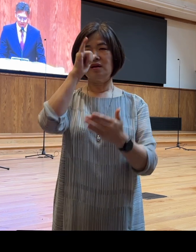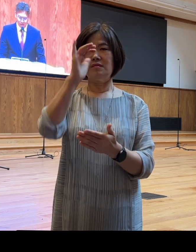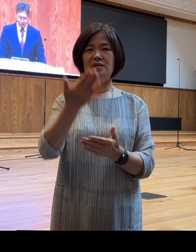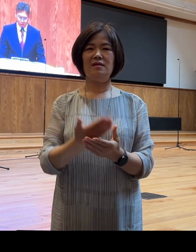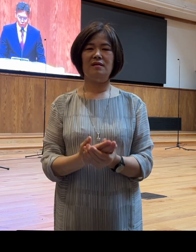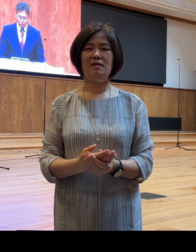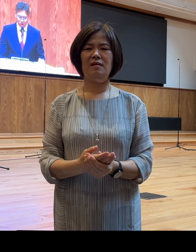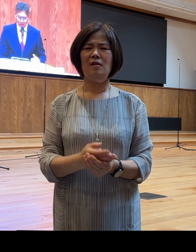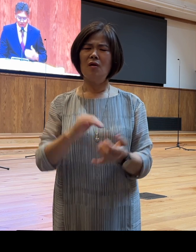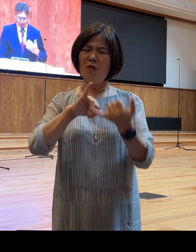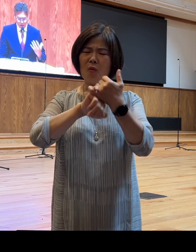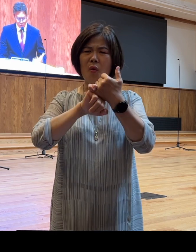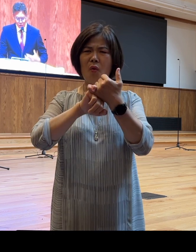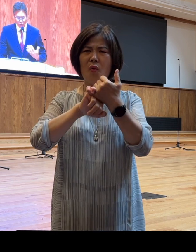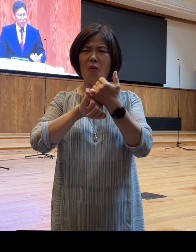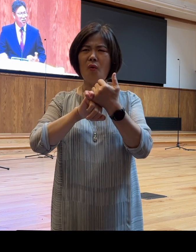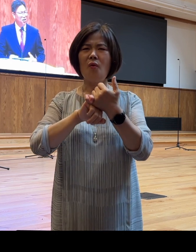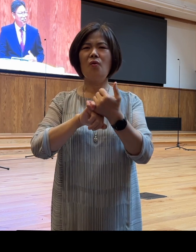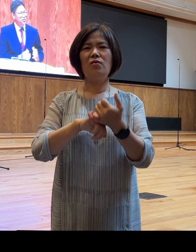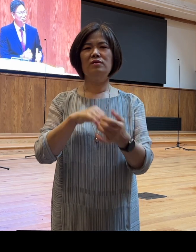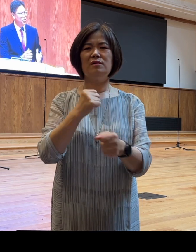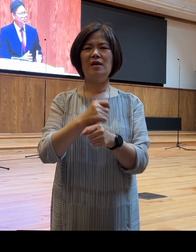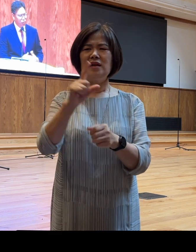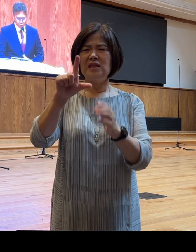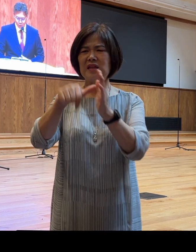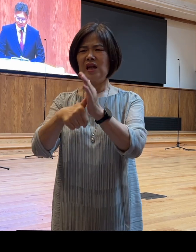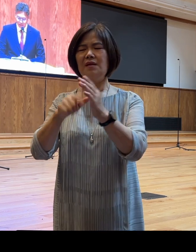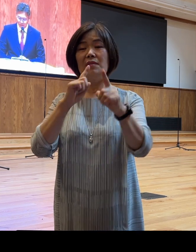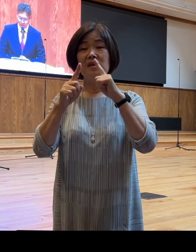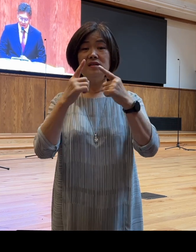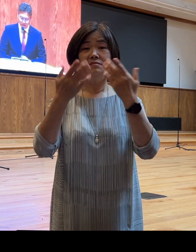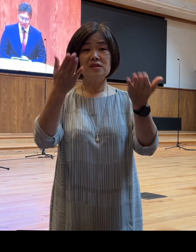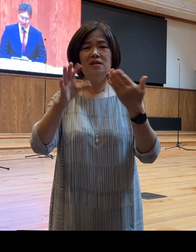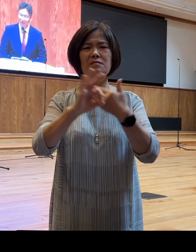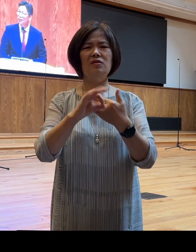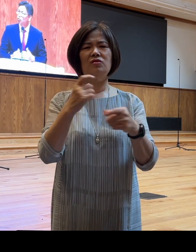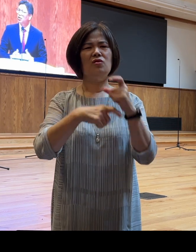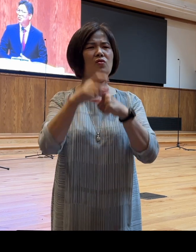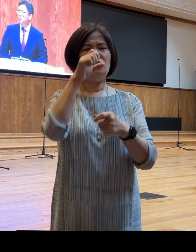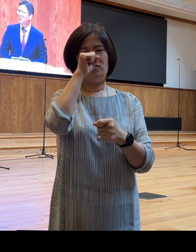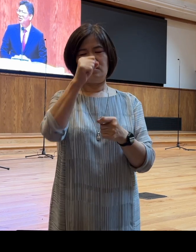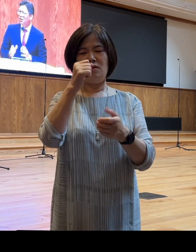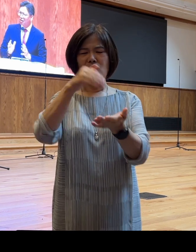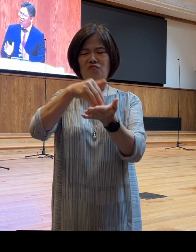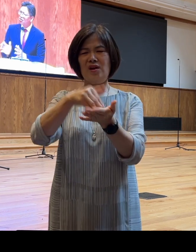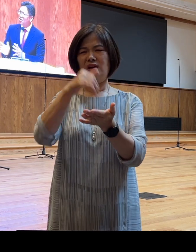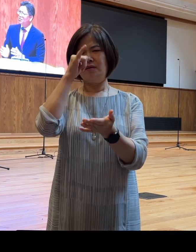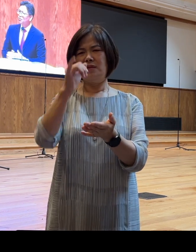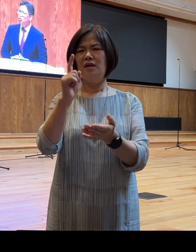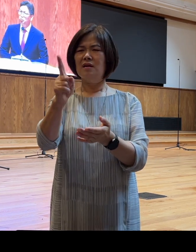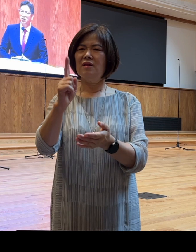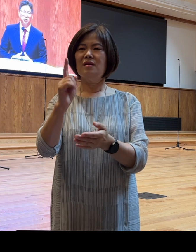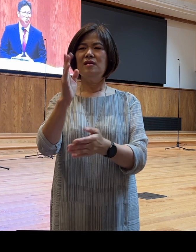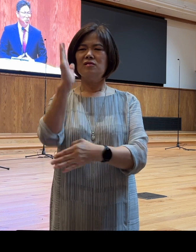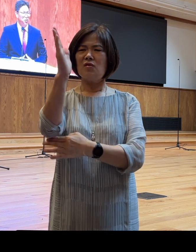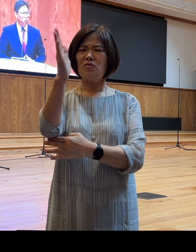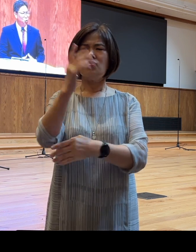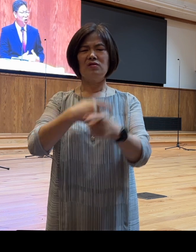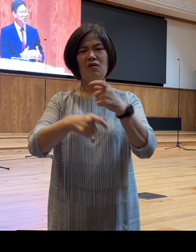꼭 설교를 하면 이때 이 말씀을 했으면 더 좋았을걸 후회가 남습니다 내가 이렇게 얘기했으면 좀 더 이 설교가 좋아지지